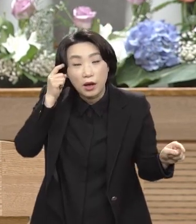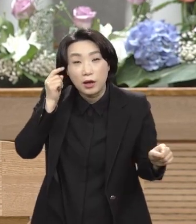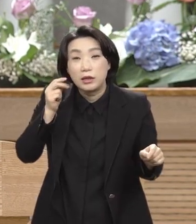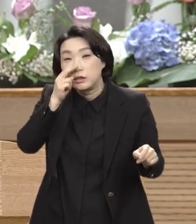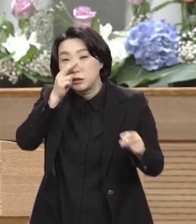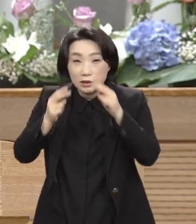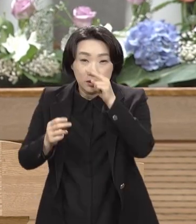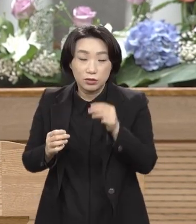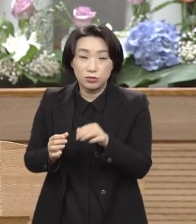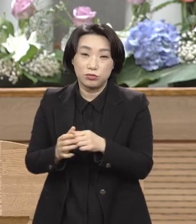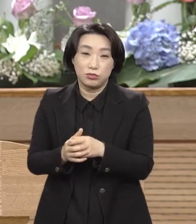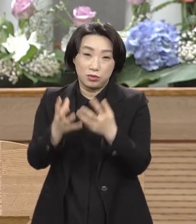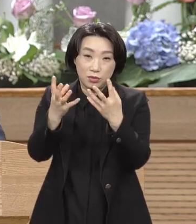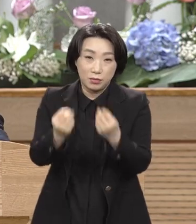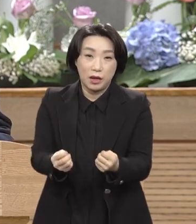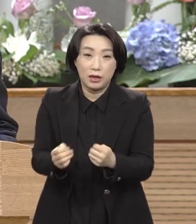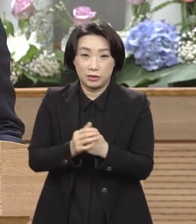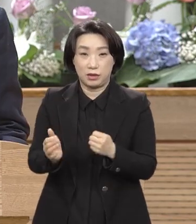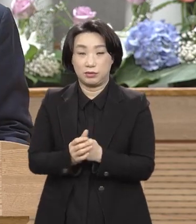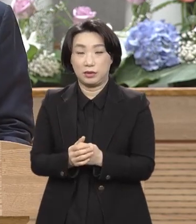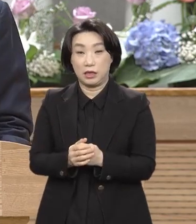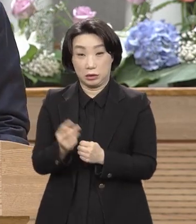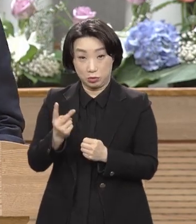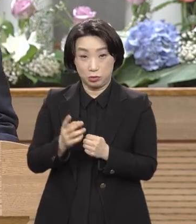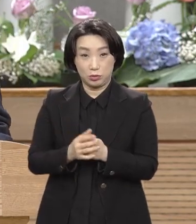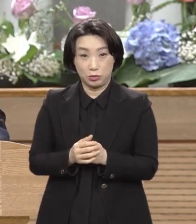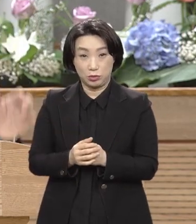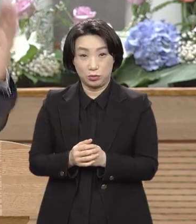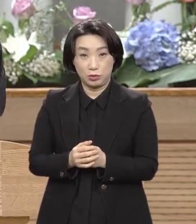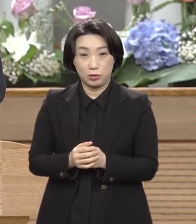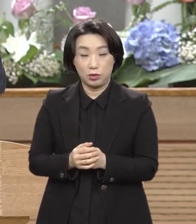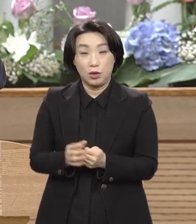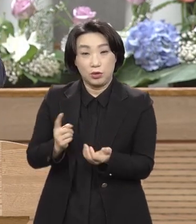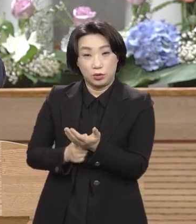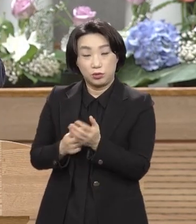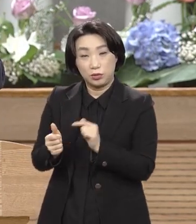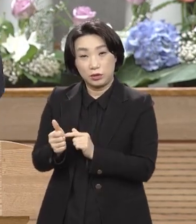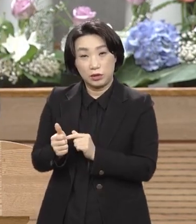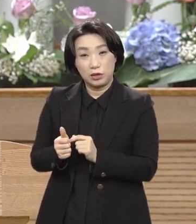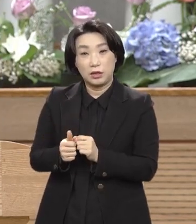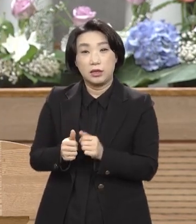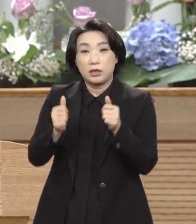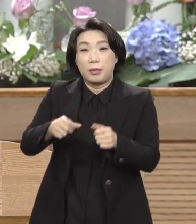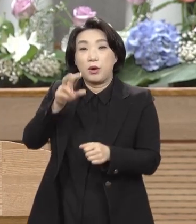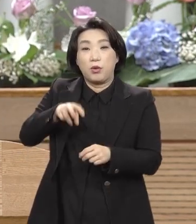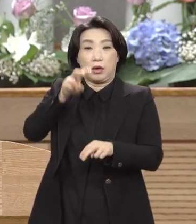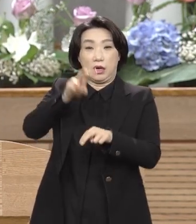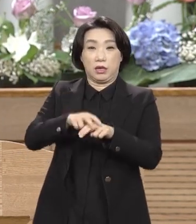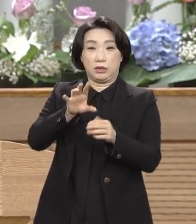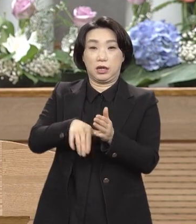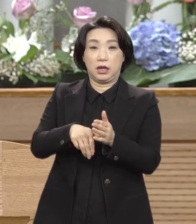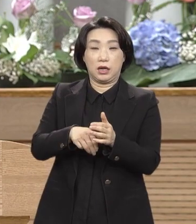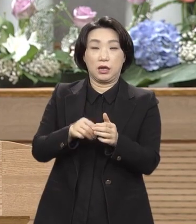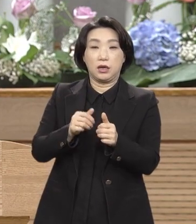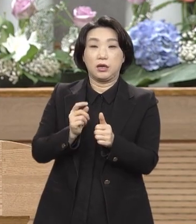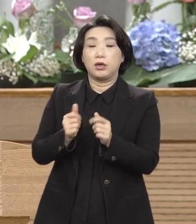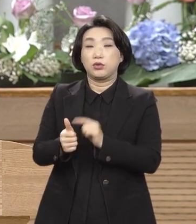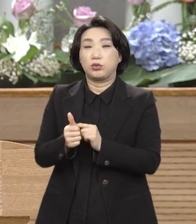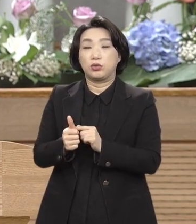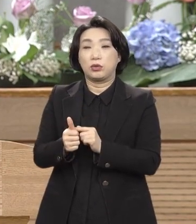넘쳐나고 또 청독의 재판자리에 앉을 때 그 아내가 청독한 빌라도 아내가